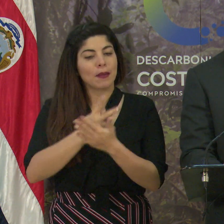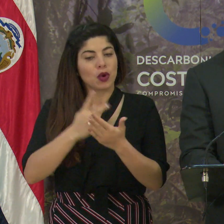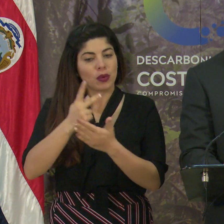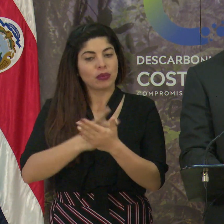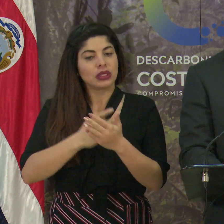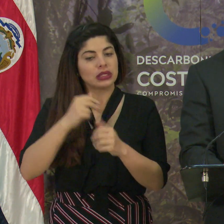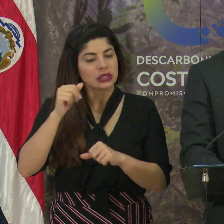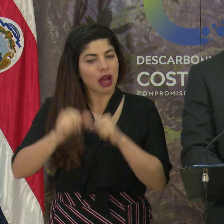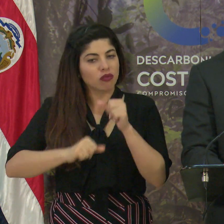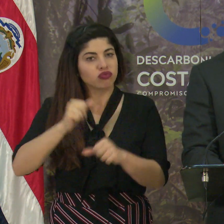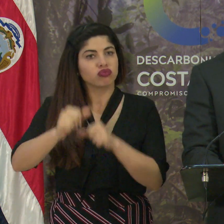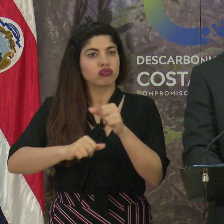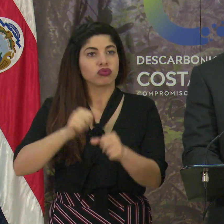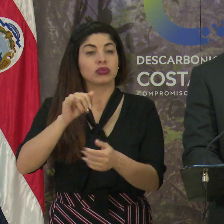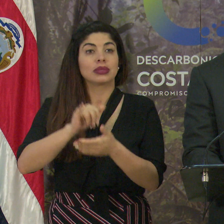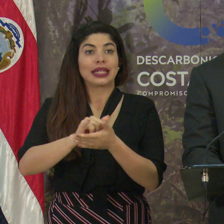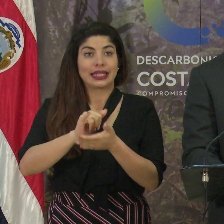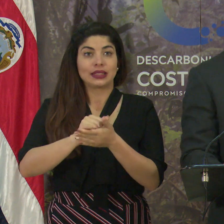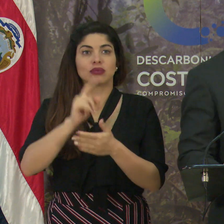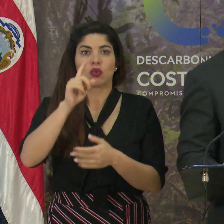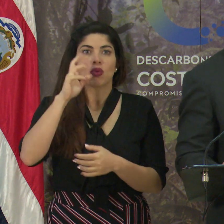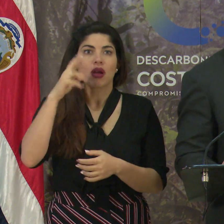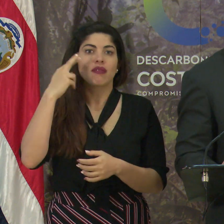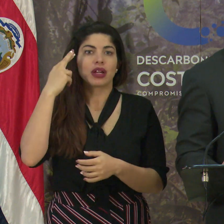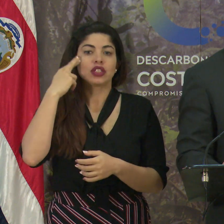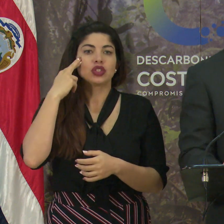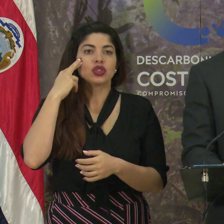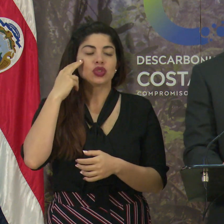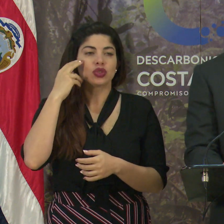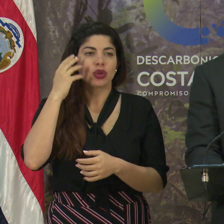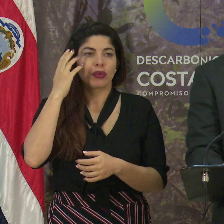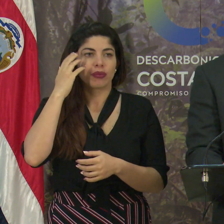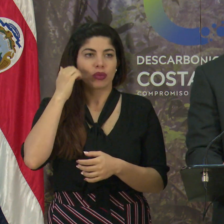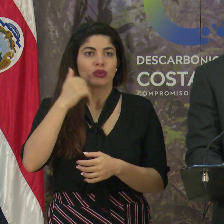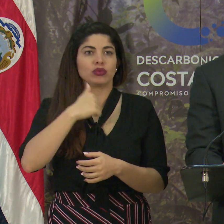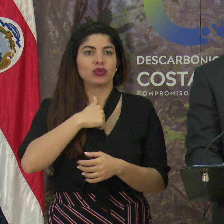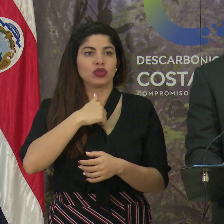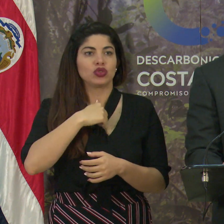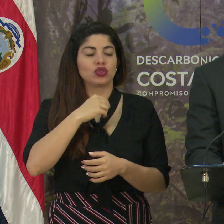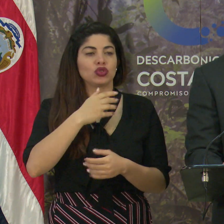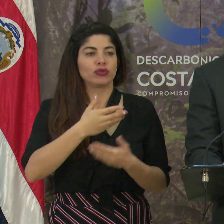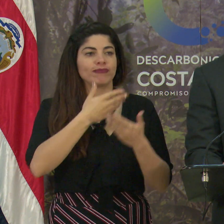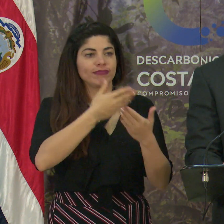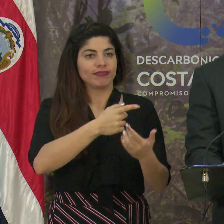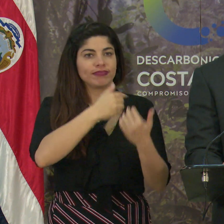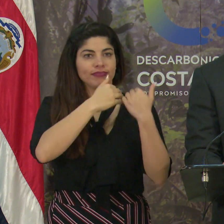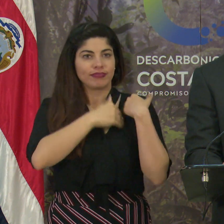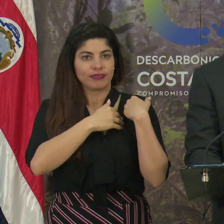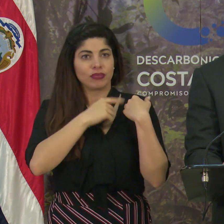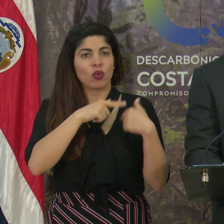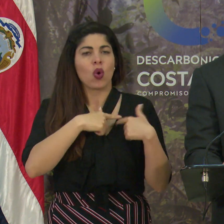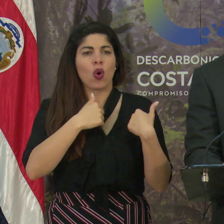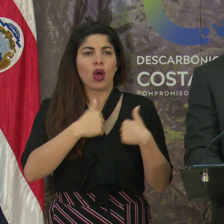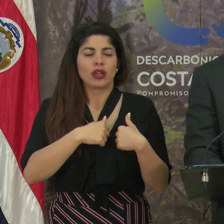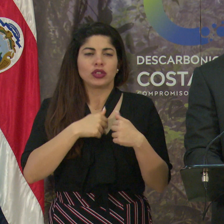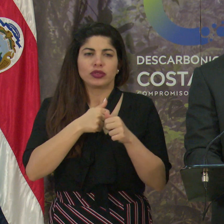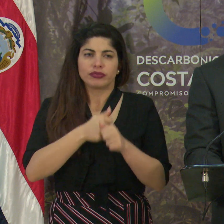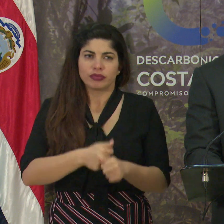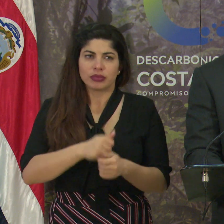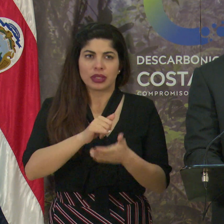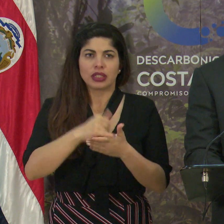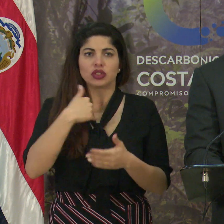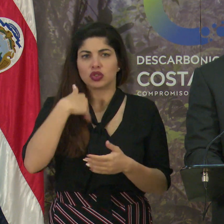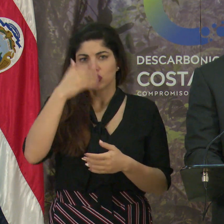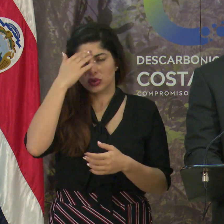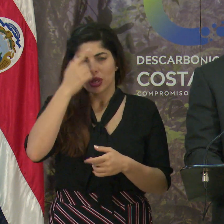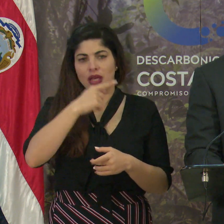provincia adelante y eso es una de las razones por las que yo le he encomendado esta tarea, porque su corazón está ahí y sé